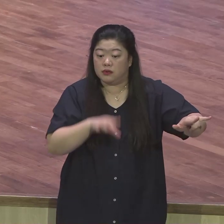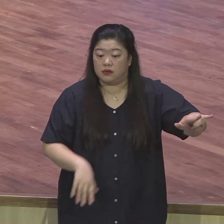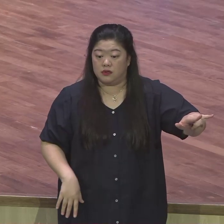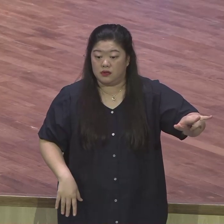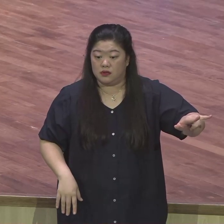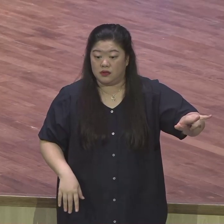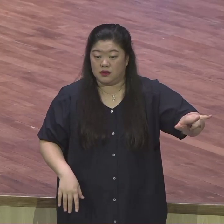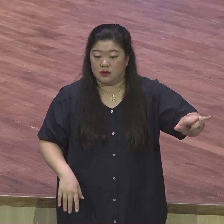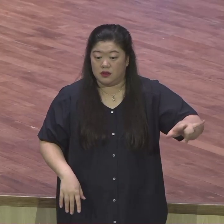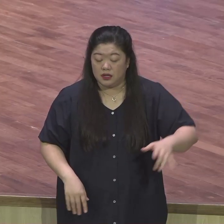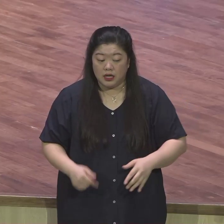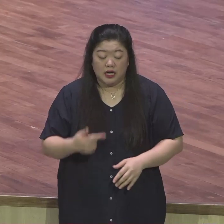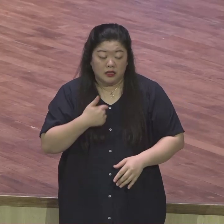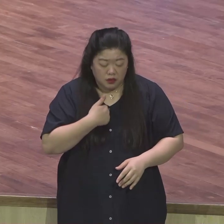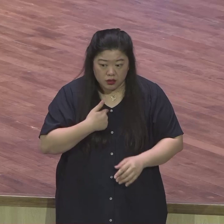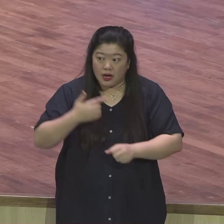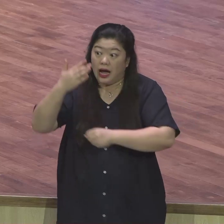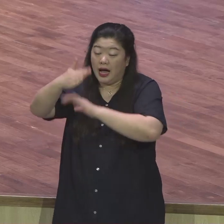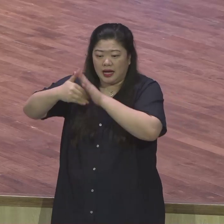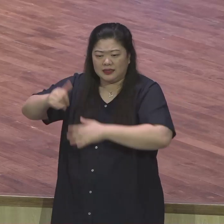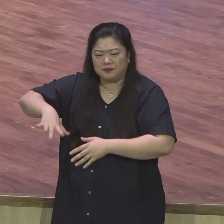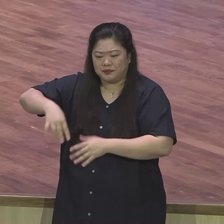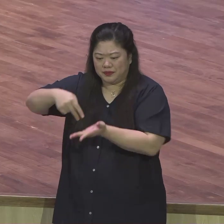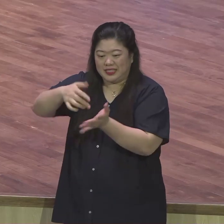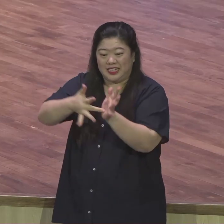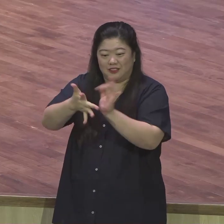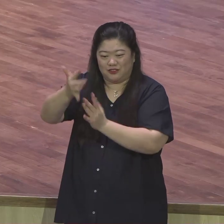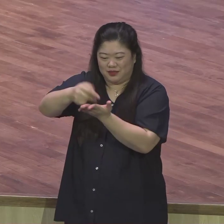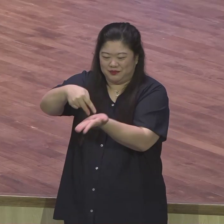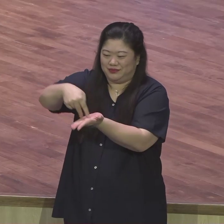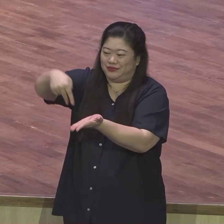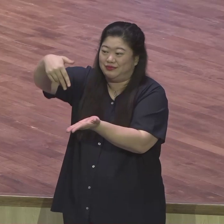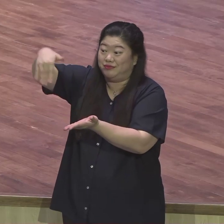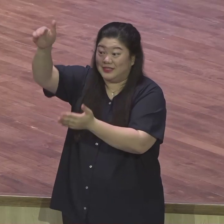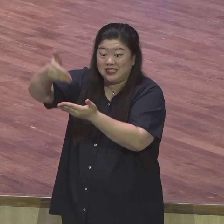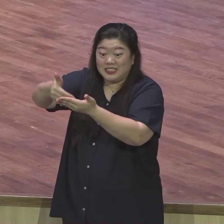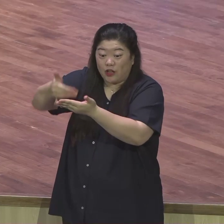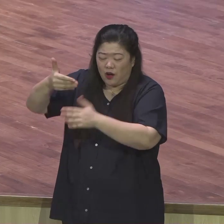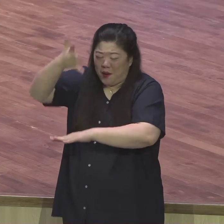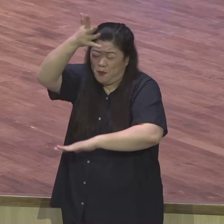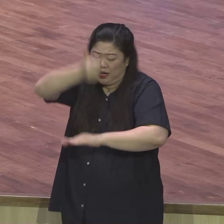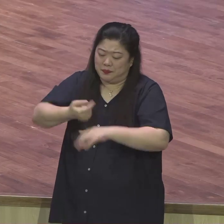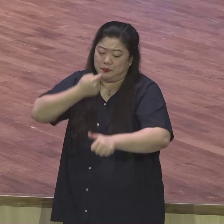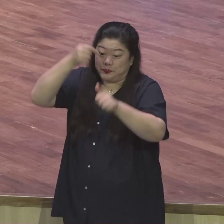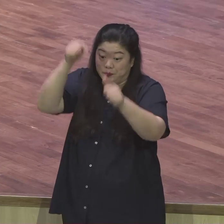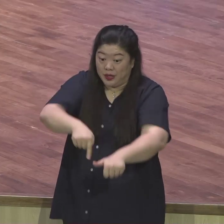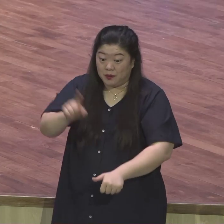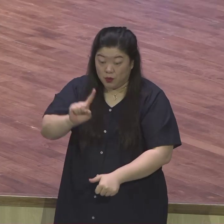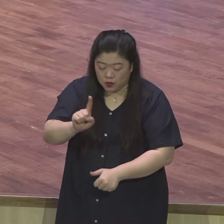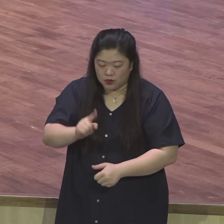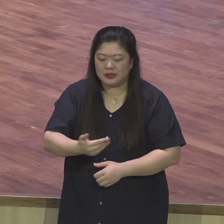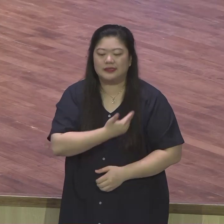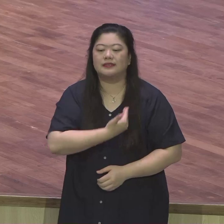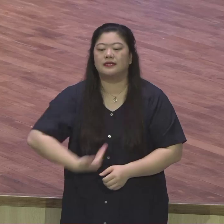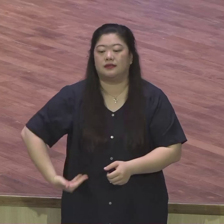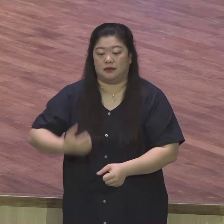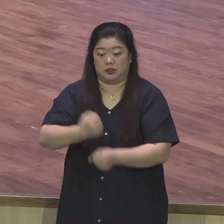안 믿든 우리 왜 우리는 사도의식까지 예수 오셉처럼 보내심을